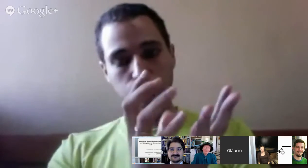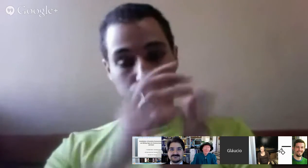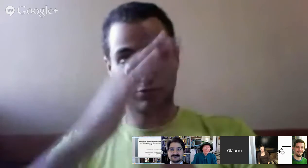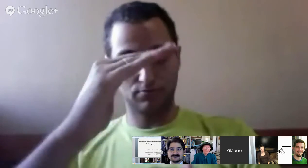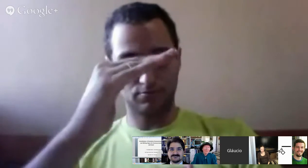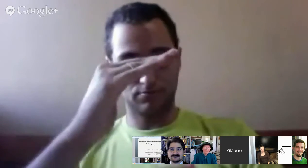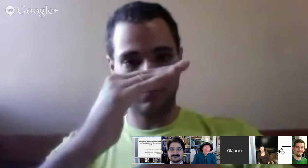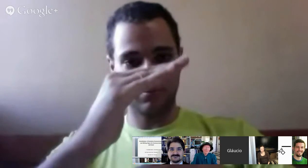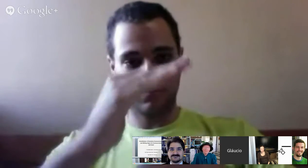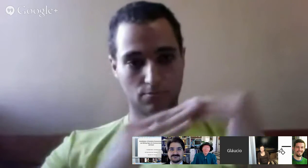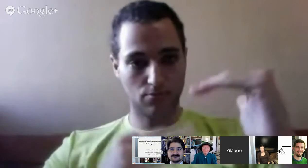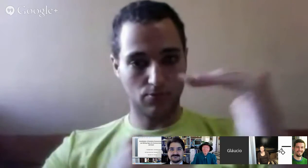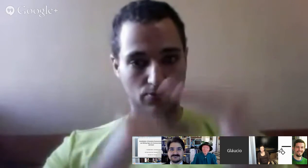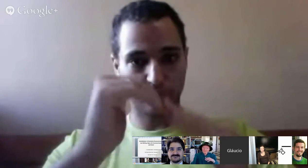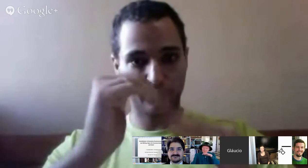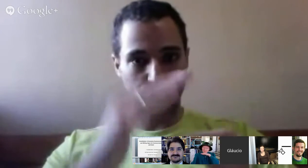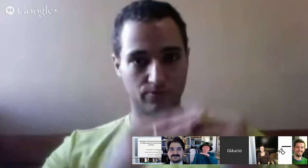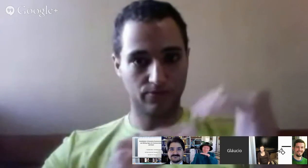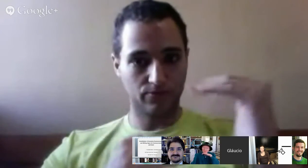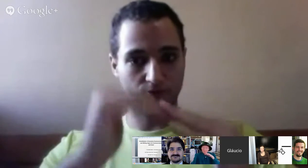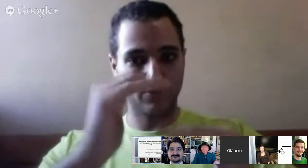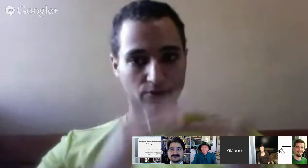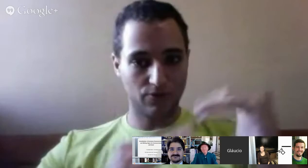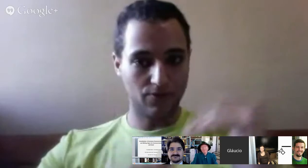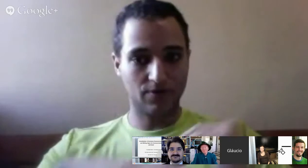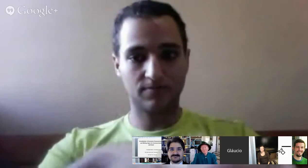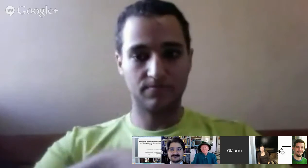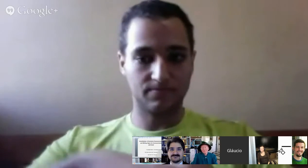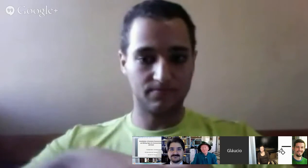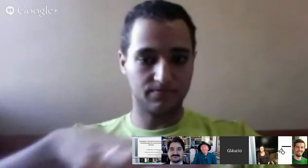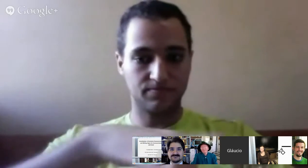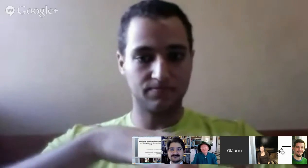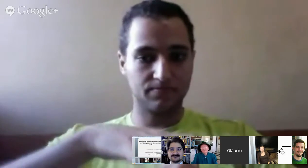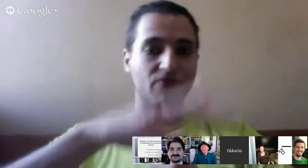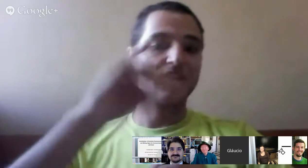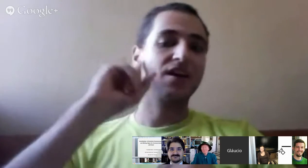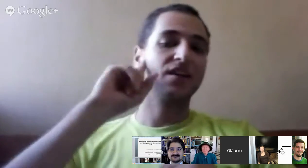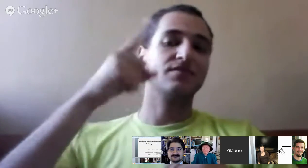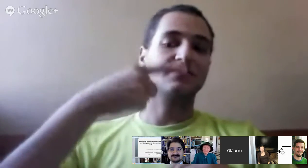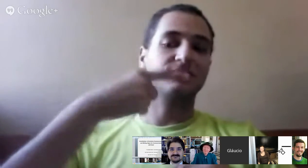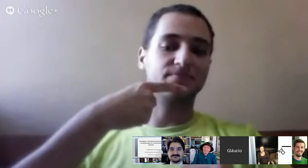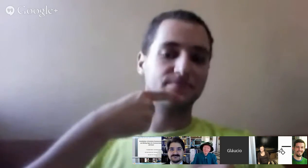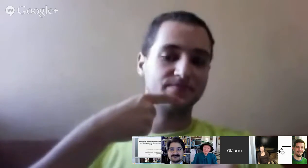De que forma? Inicialmente, os profissionais ali envolvidos